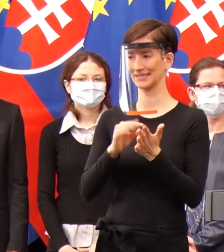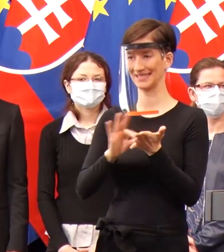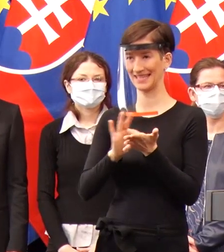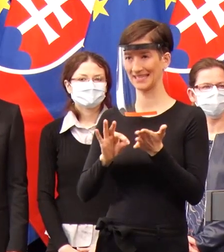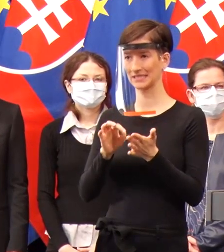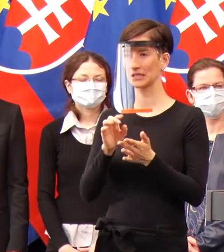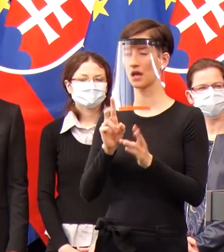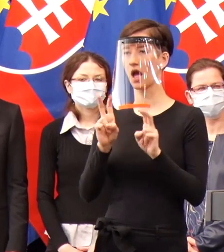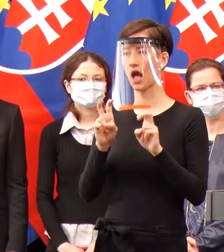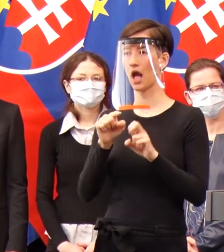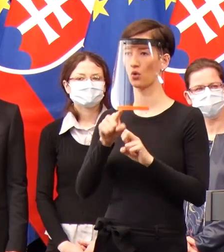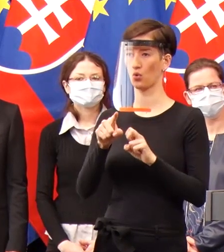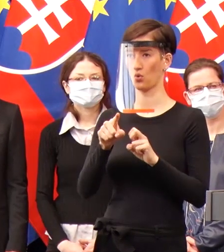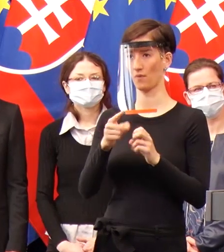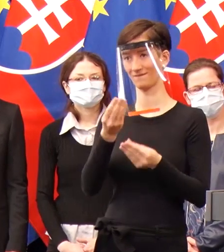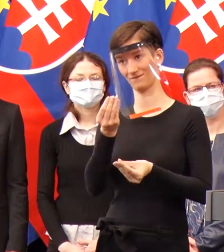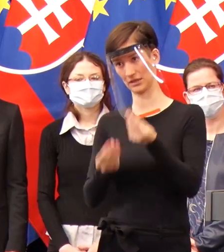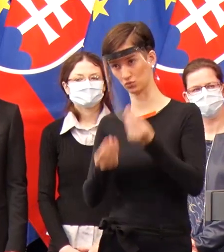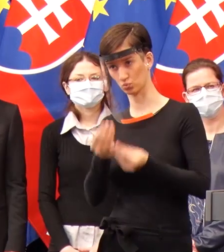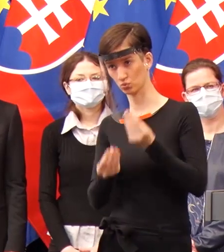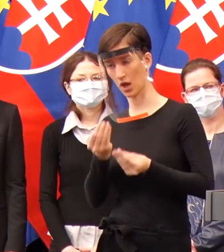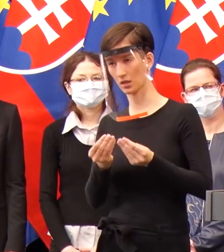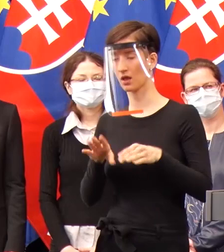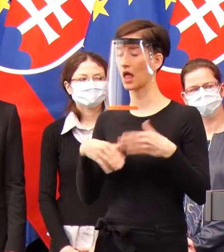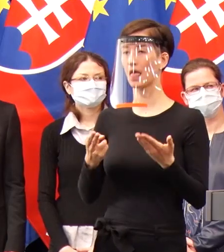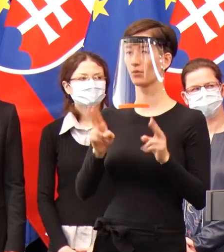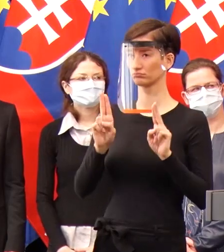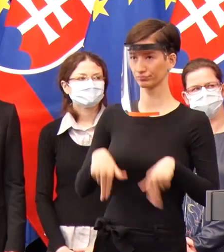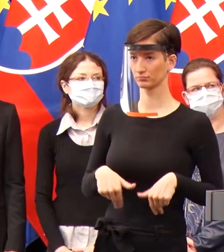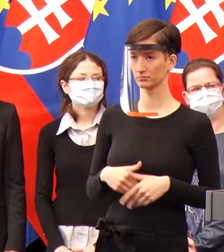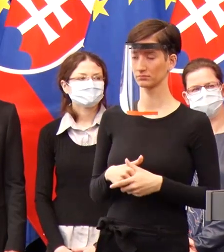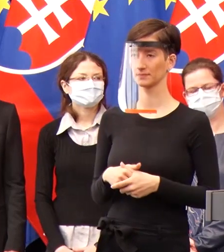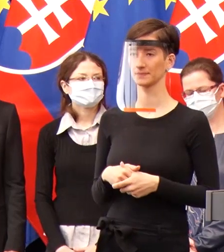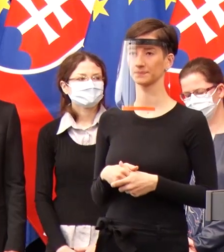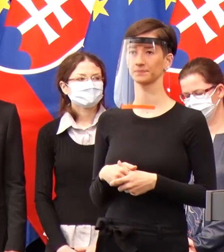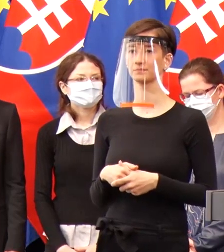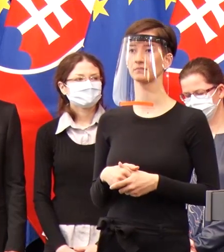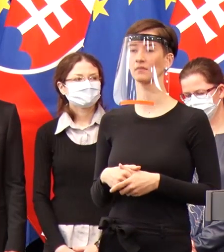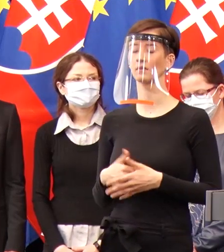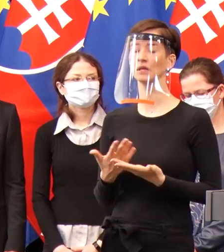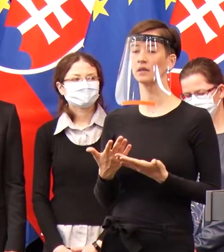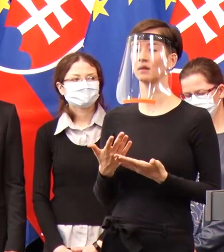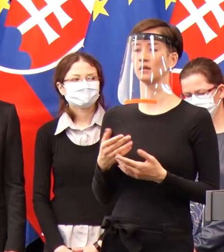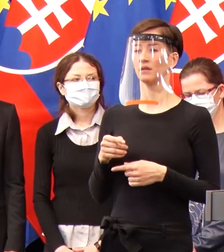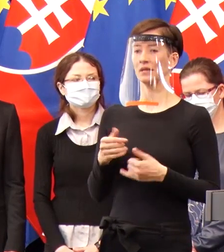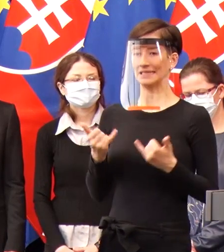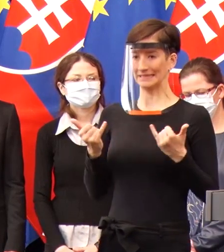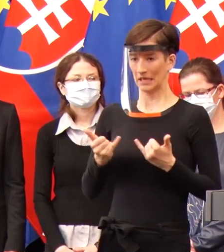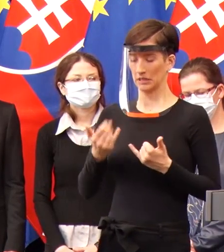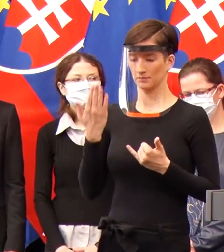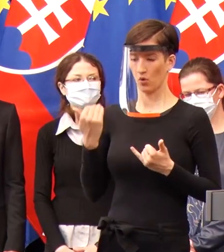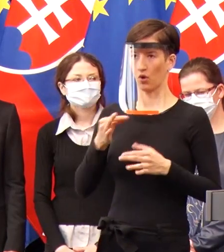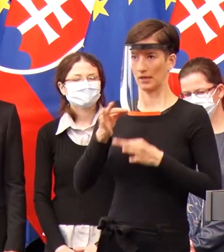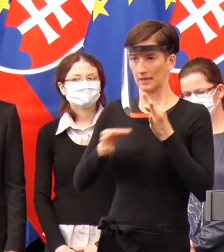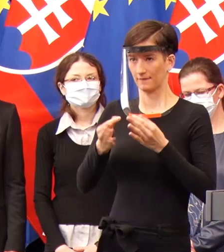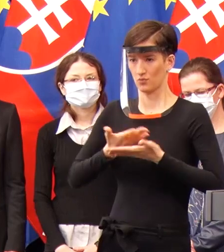tom ešte nebola reč. V podstate tu dnes sme chceli len predstaviť túto iniciatívu. A samozrejme počkáme, ako to